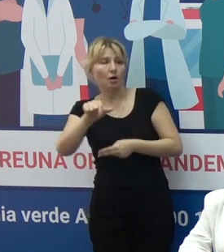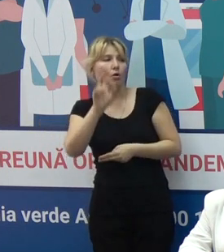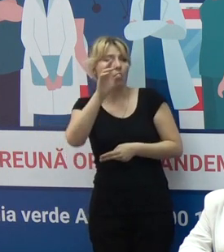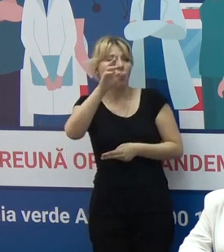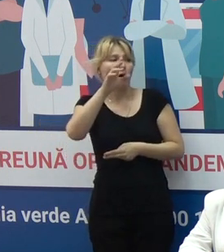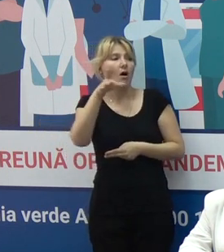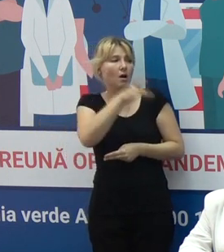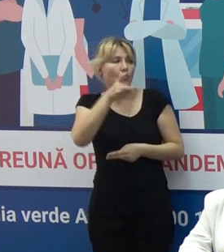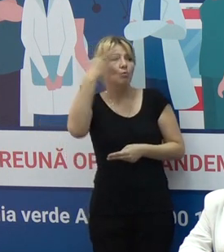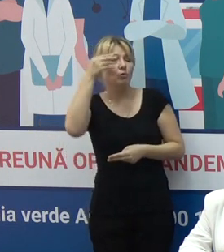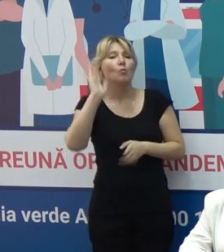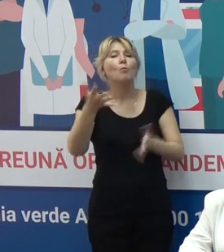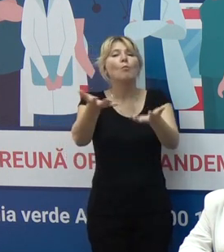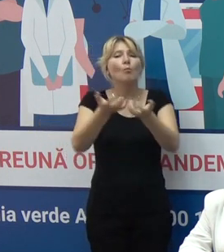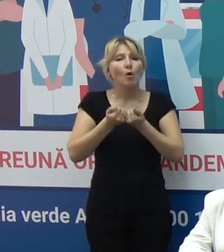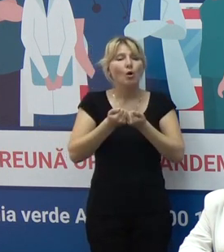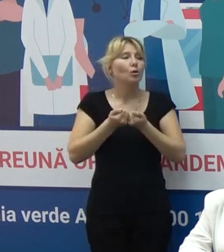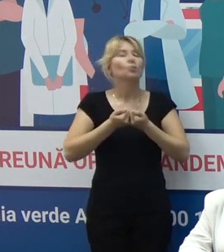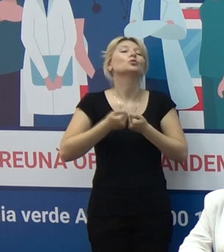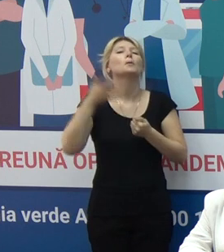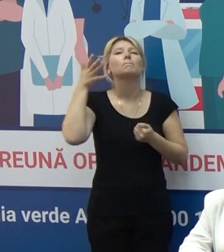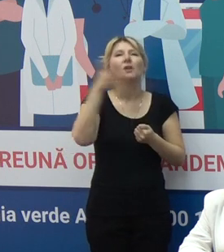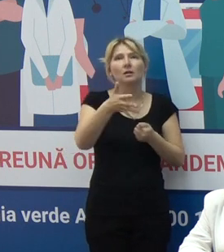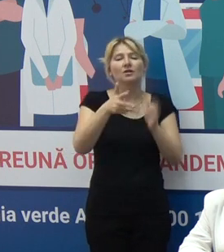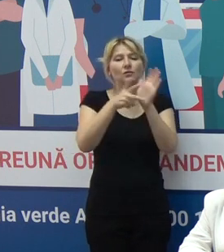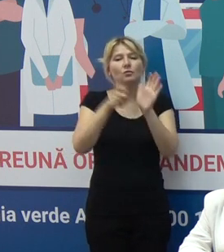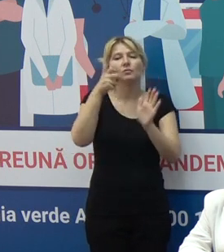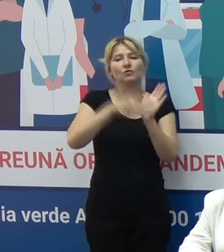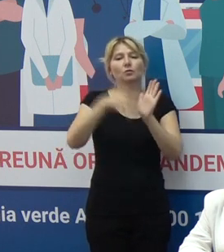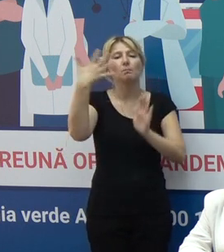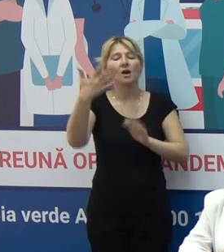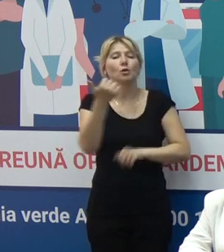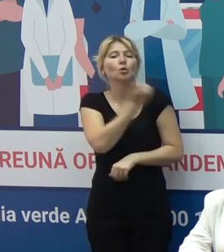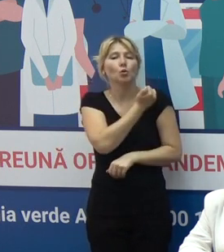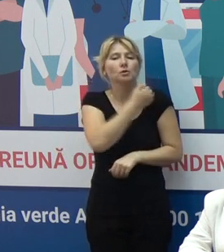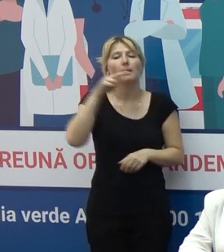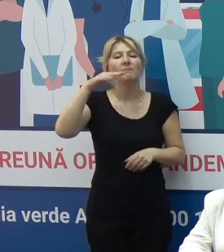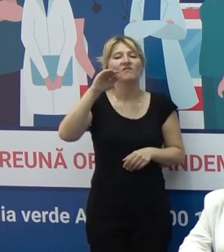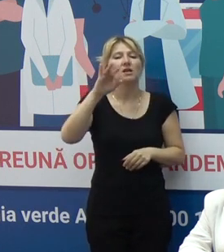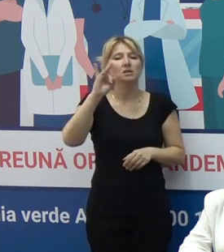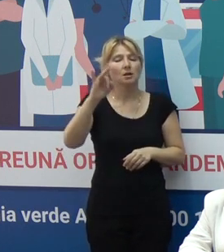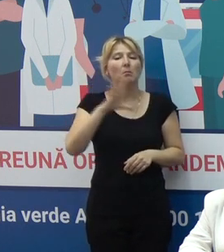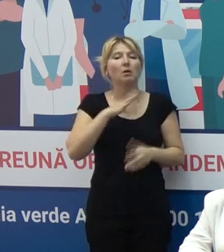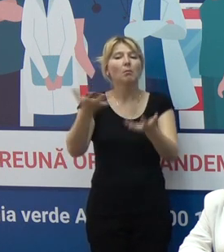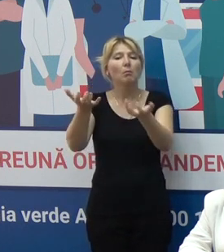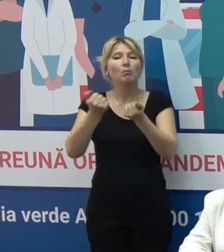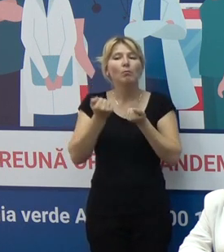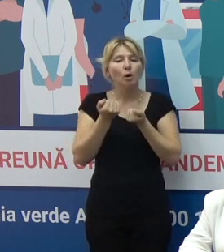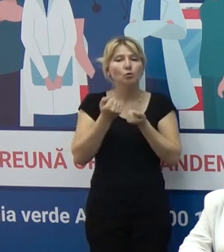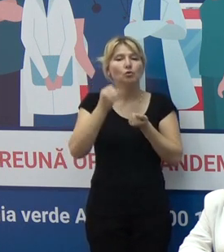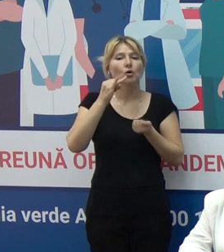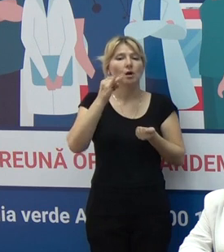Moldova urmează să recepționeze 5.850 de doze de vaccin Pfizer, care sunt procurate de către